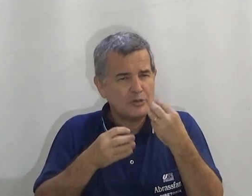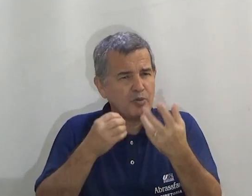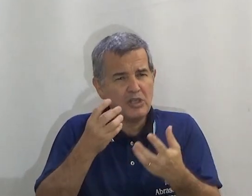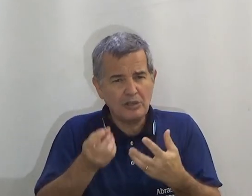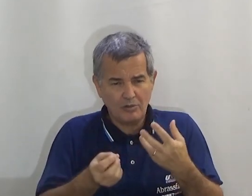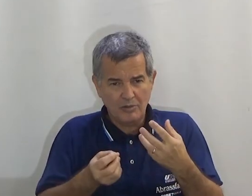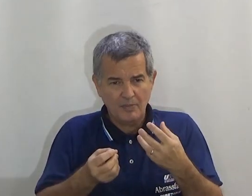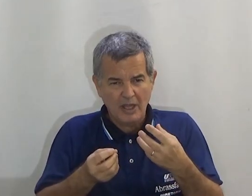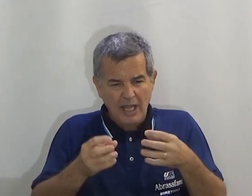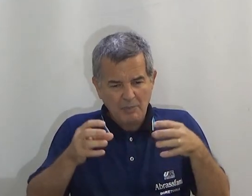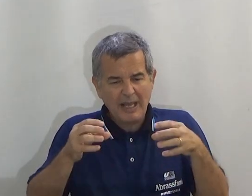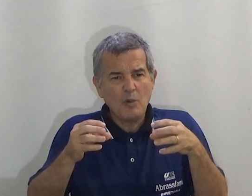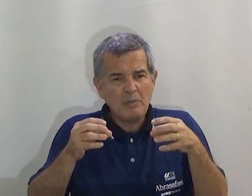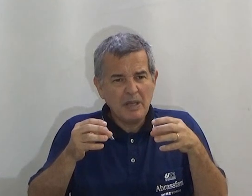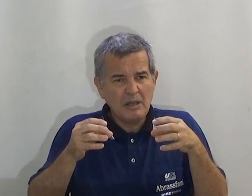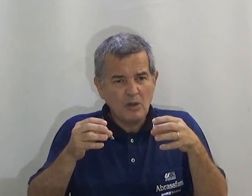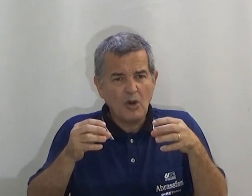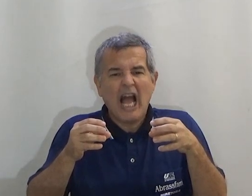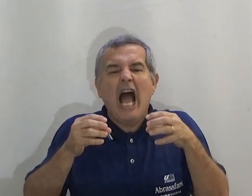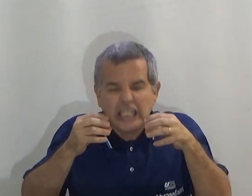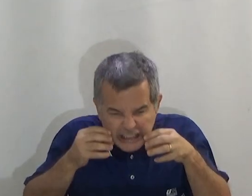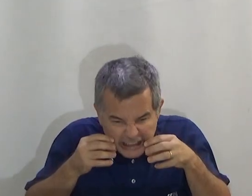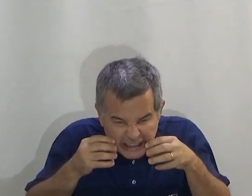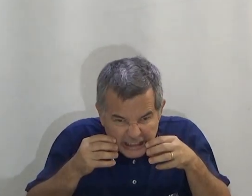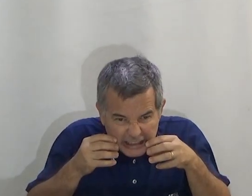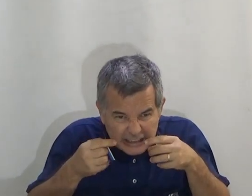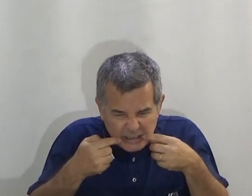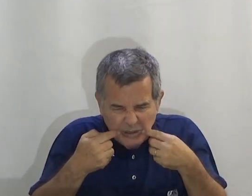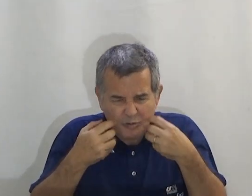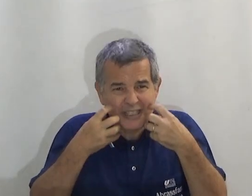Mais bonito? É pegar o bebê e colocar a mão?